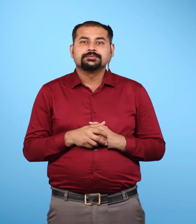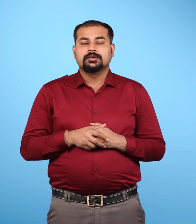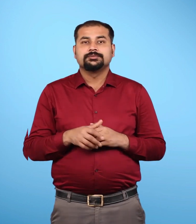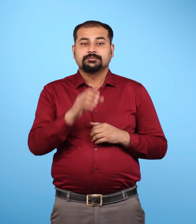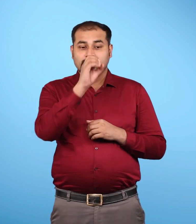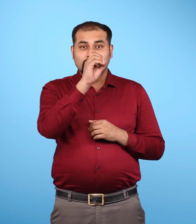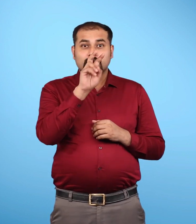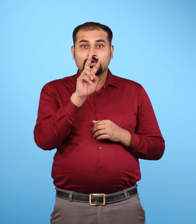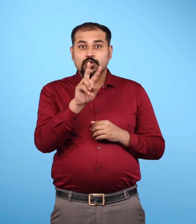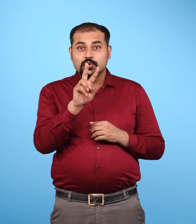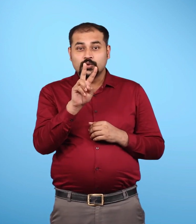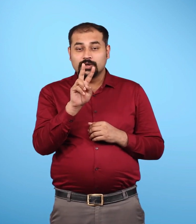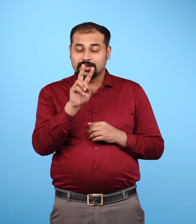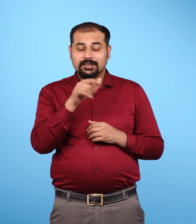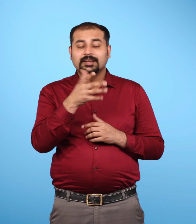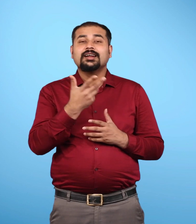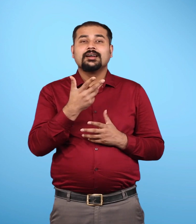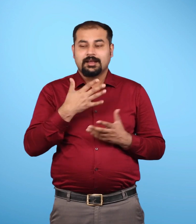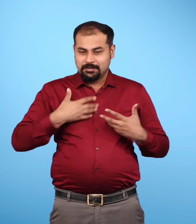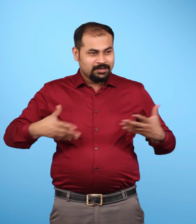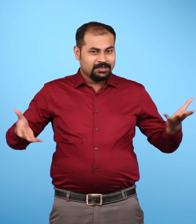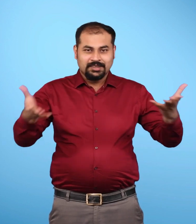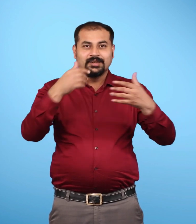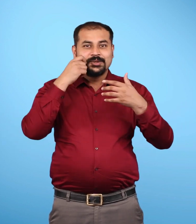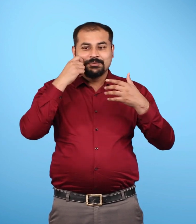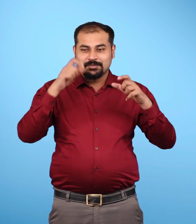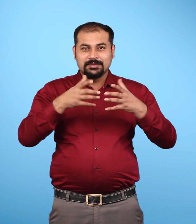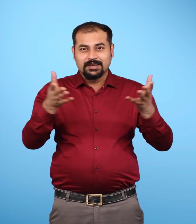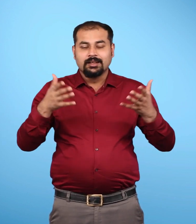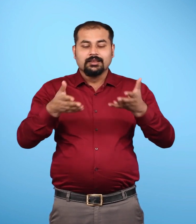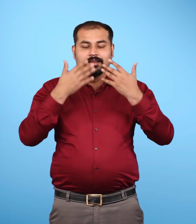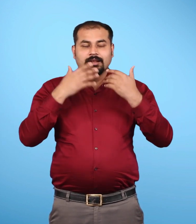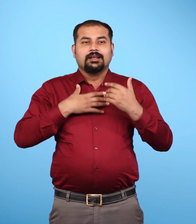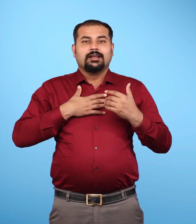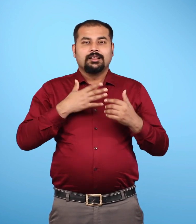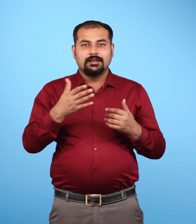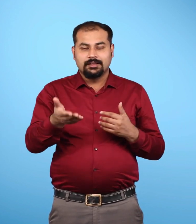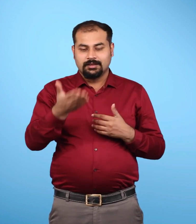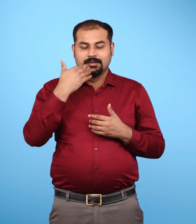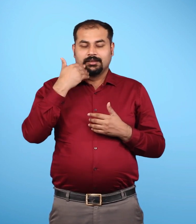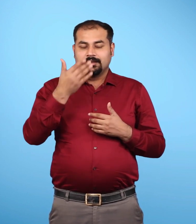आर्गन इत्यादी की मात्रा एक प्रतिशत है ओक्सिजन सांस लेने के लिए आवश्चक है